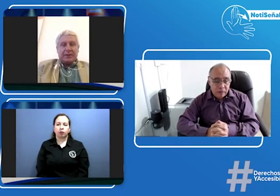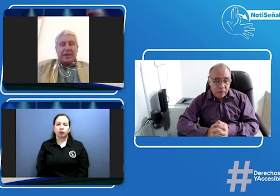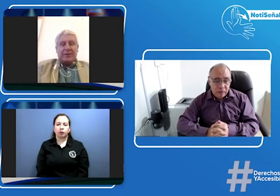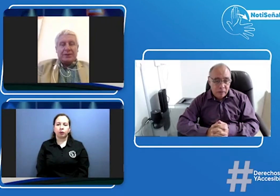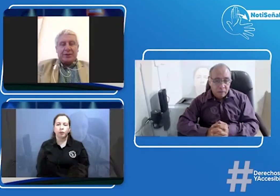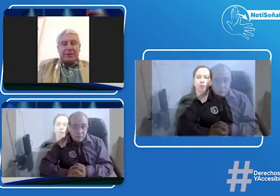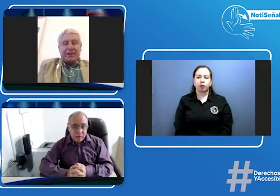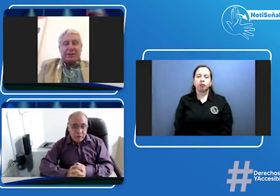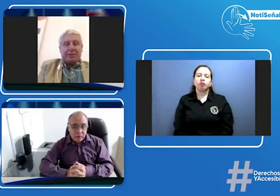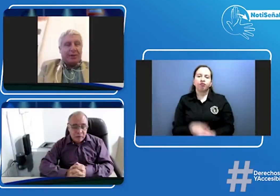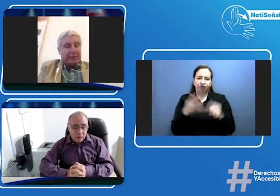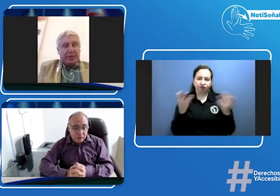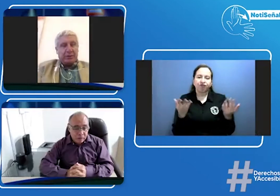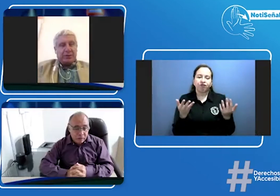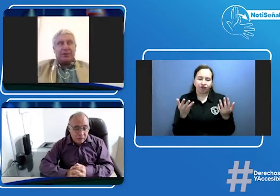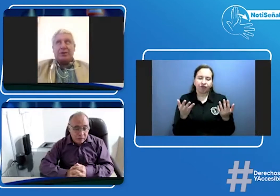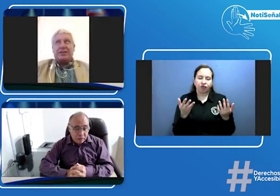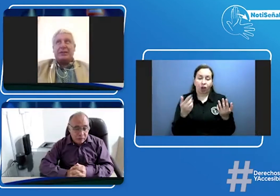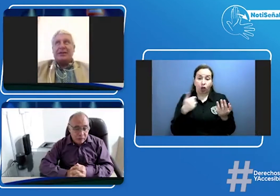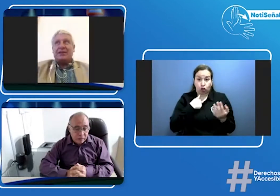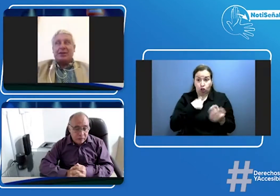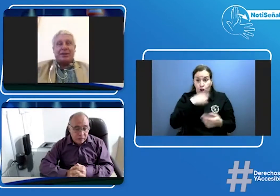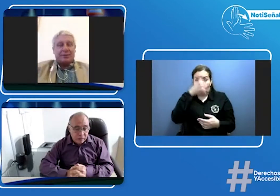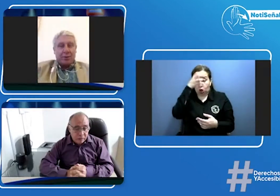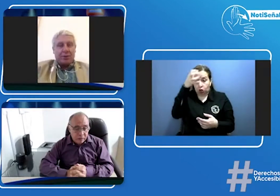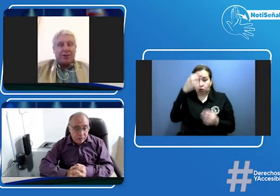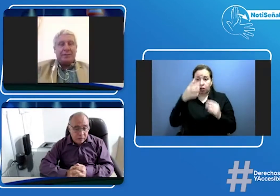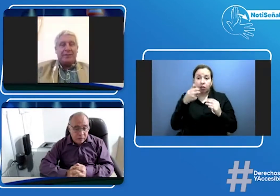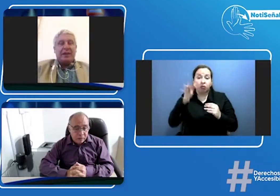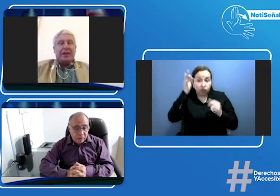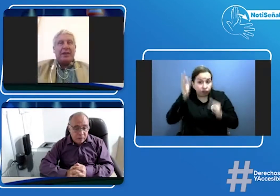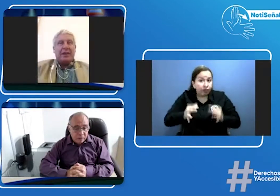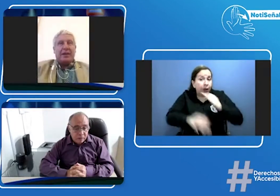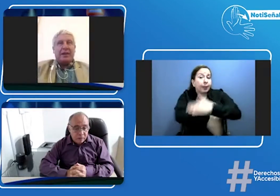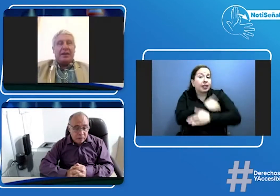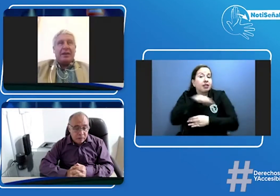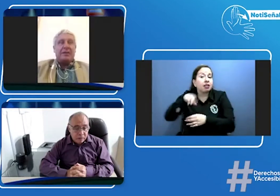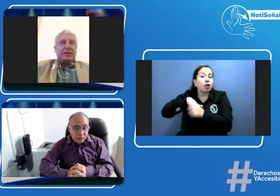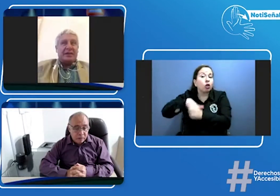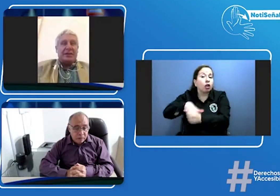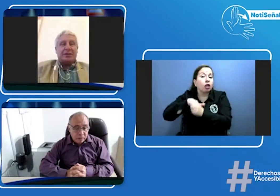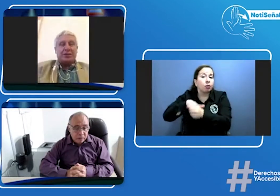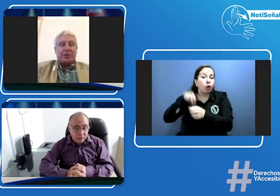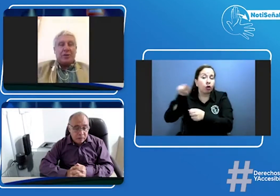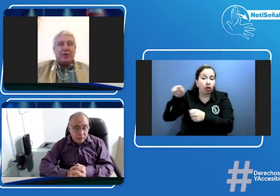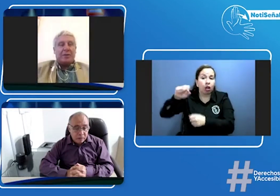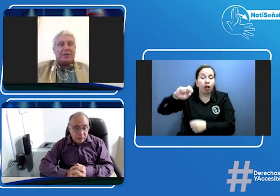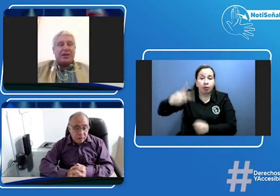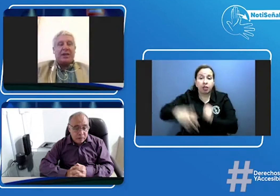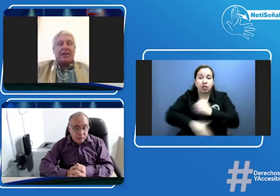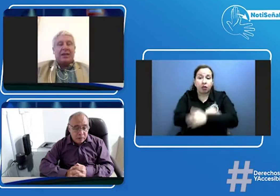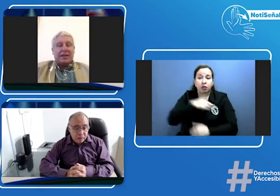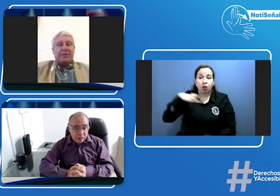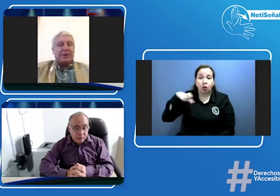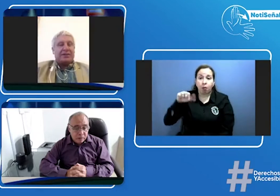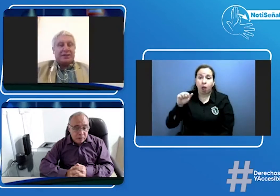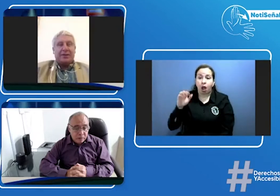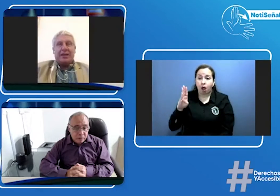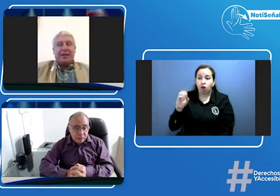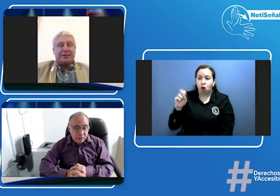efectivamente en mi concepto es el ministerio del transporte el viceministro el doctor Pagón es una persona que es muy receptiva a ese